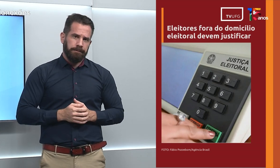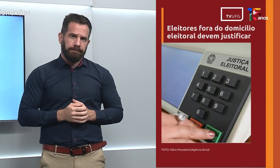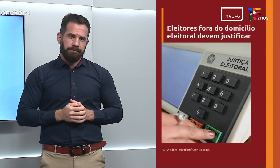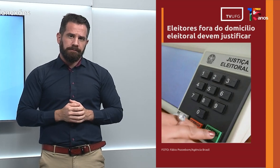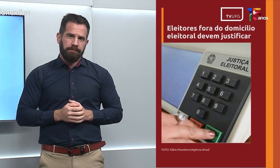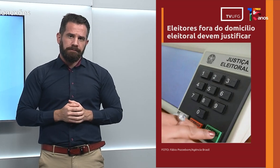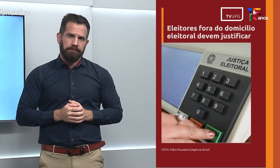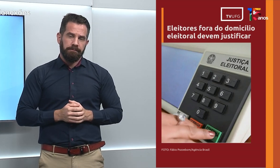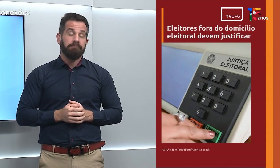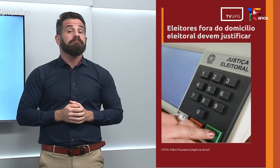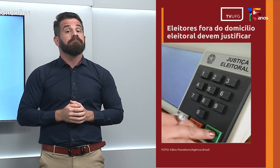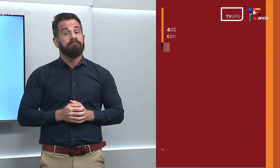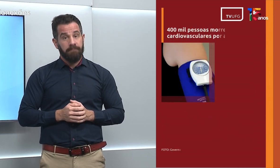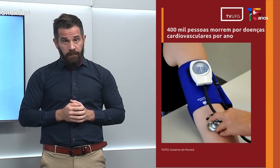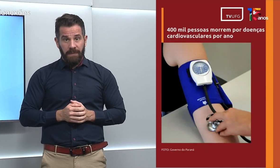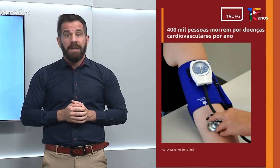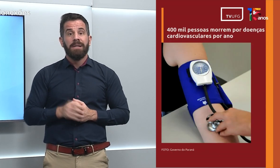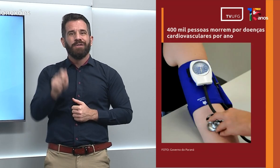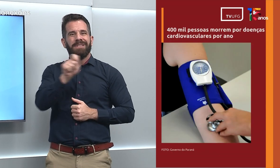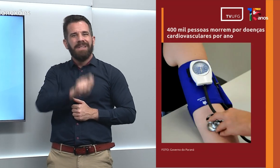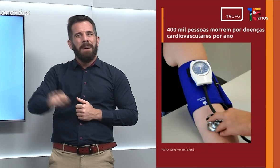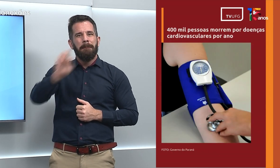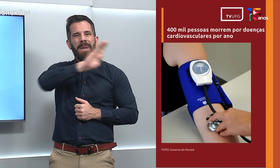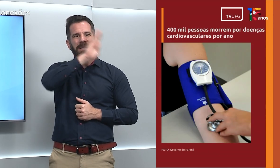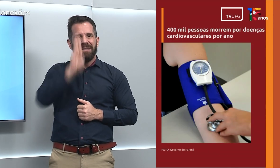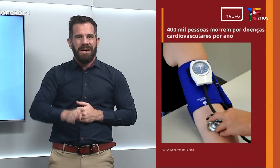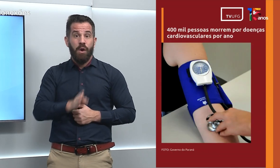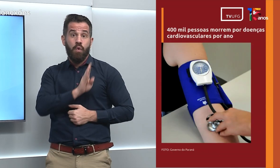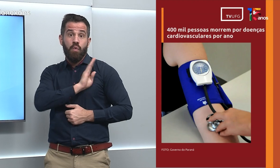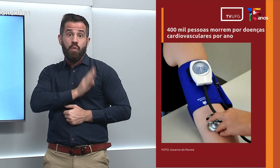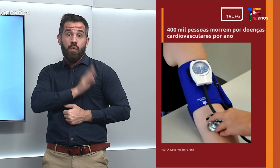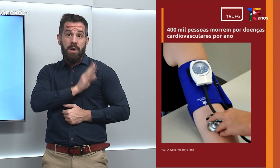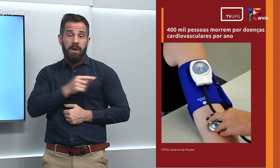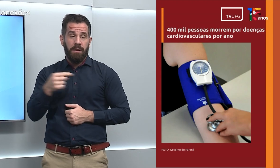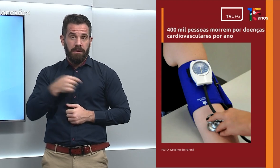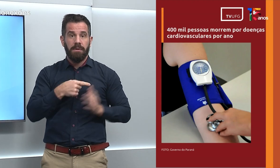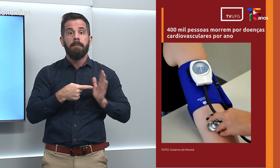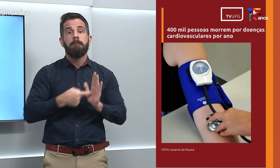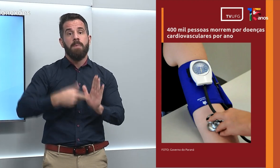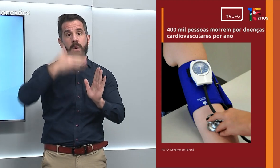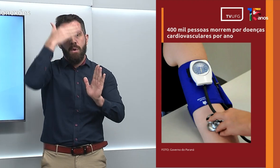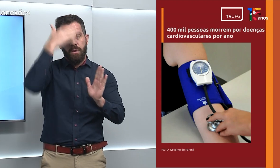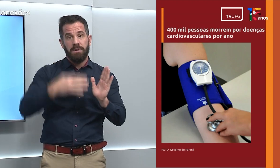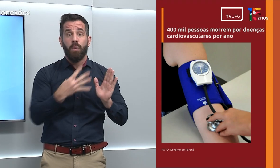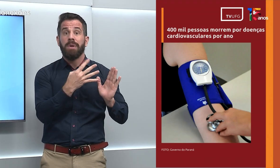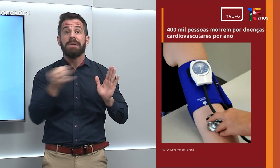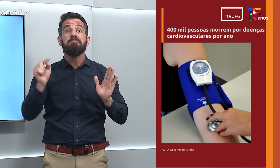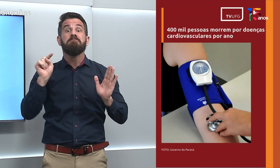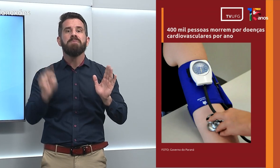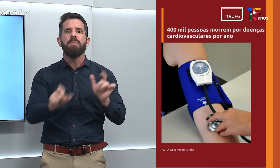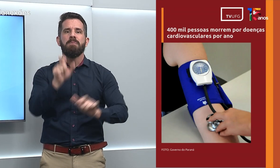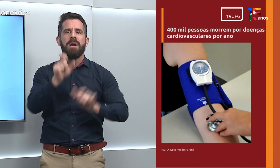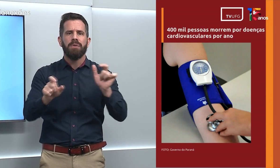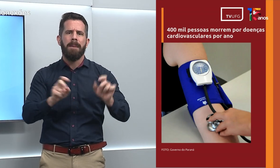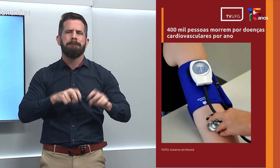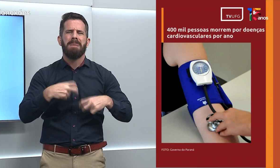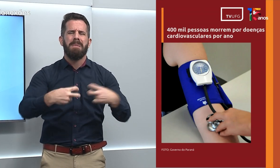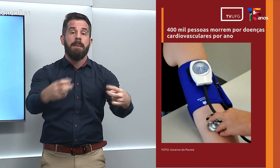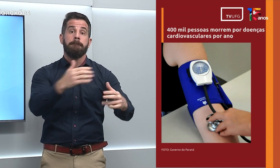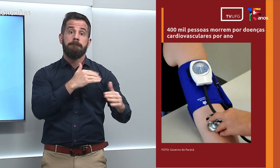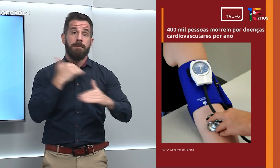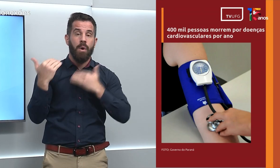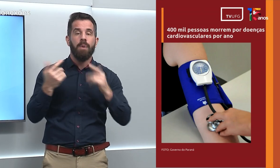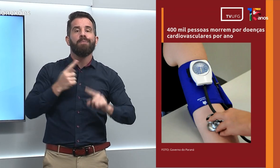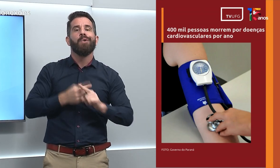A Sociedade Brasileira de Cardiologia afirma que cerca de 400 mil pessoas morrem por ano por causa de problemas